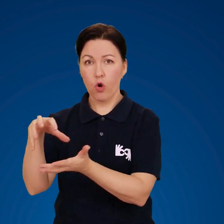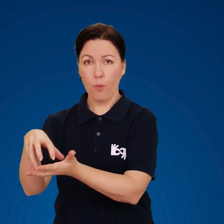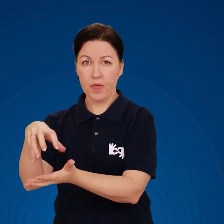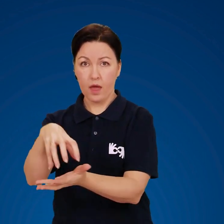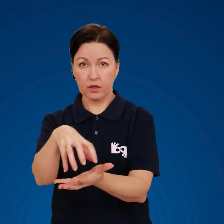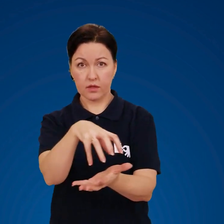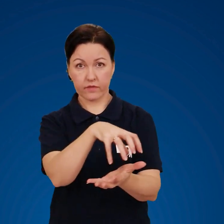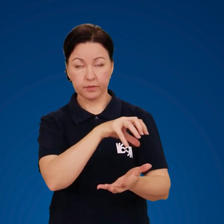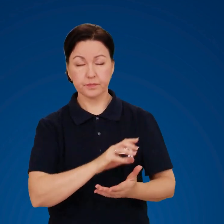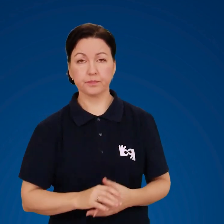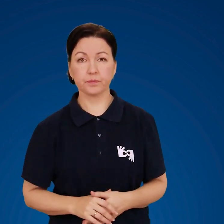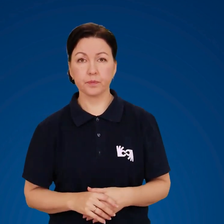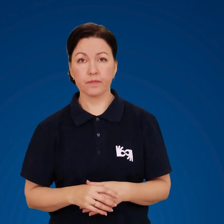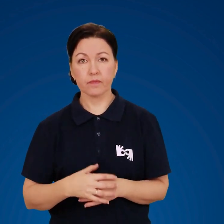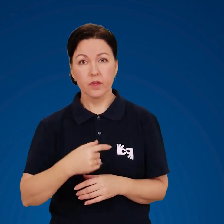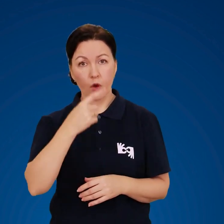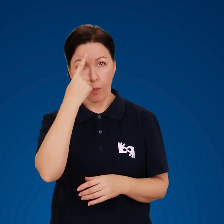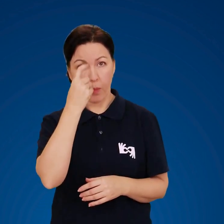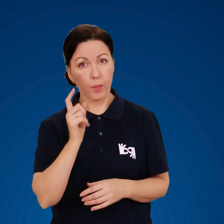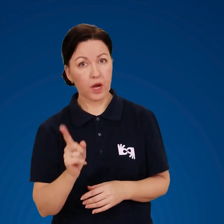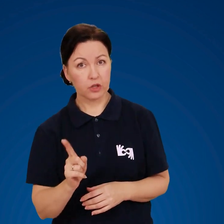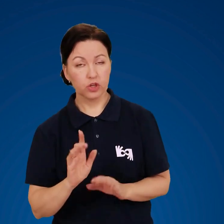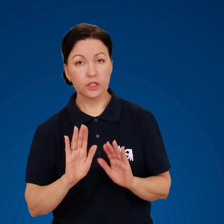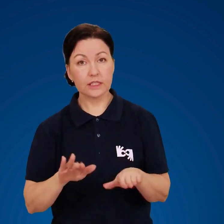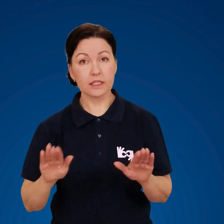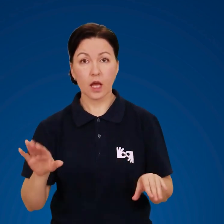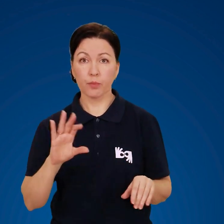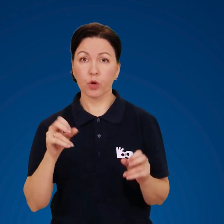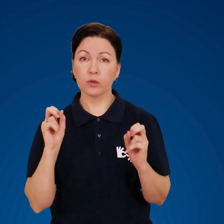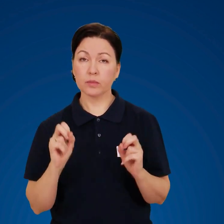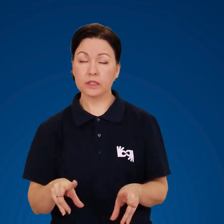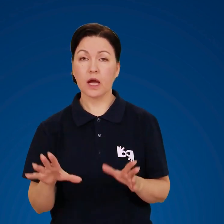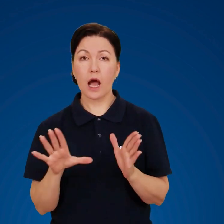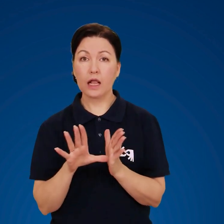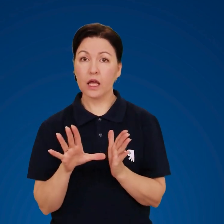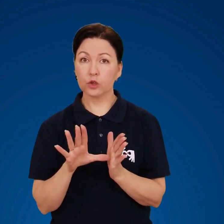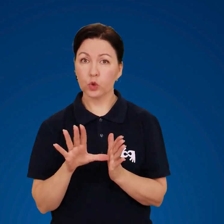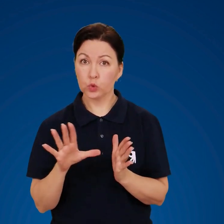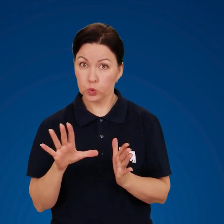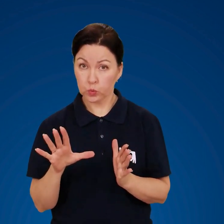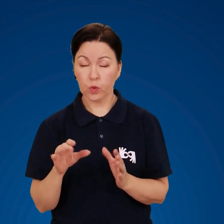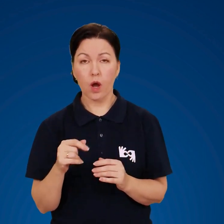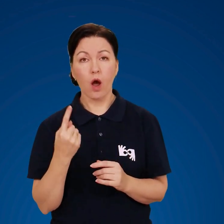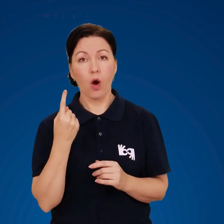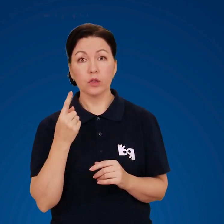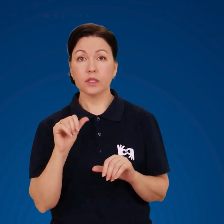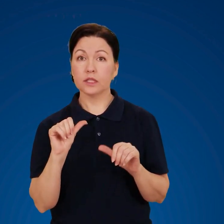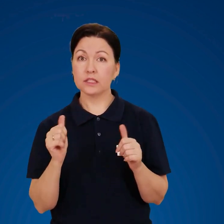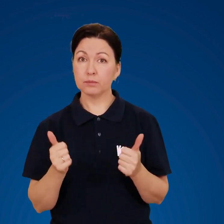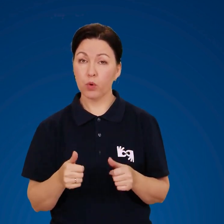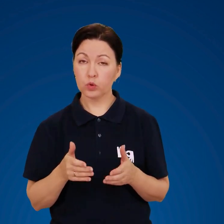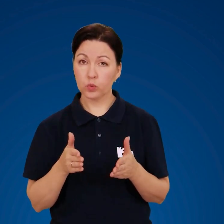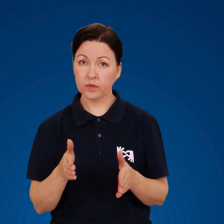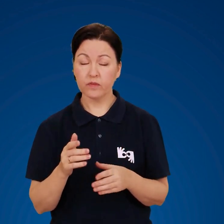'єктів. Попередження дітей про небезпеку електроструму – один із способів